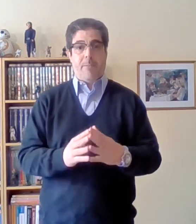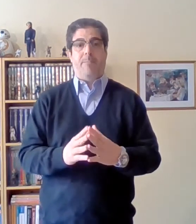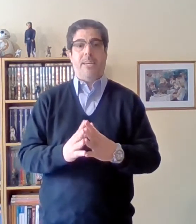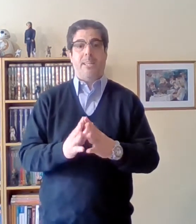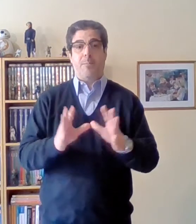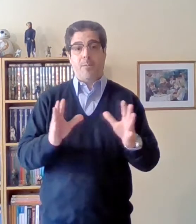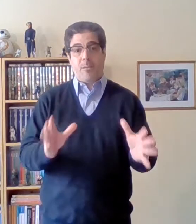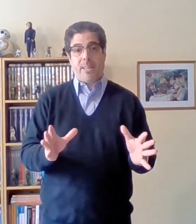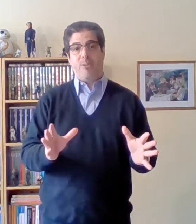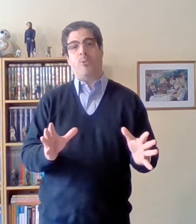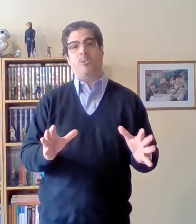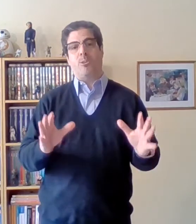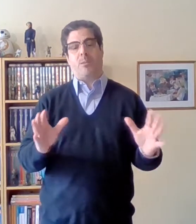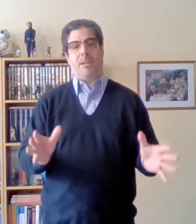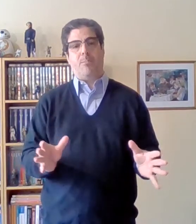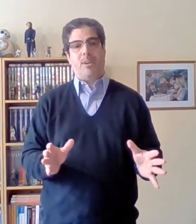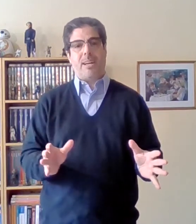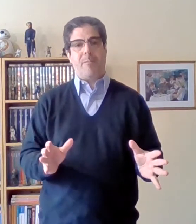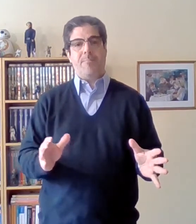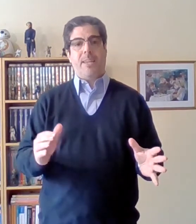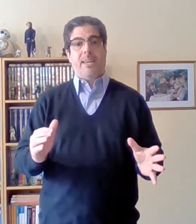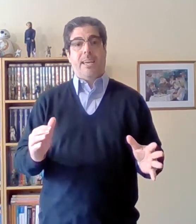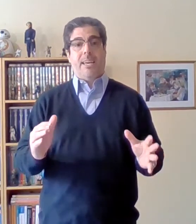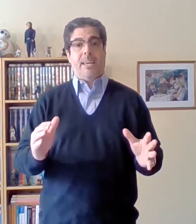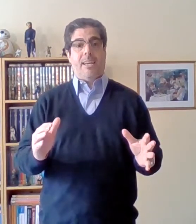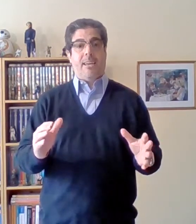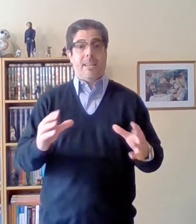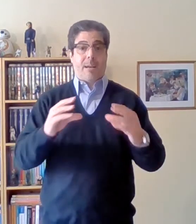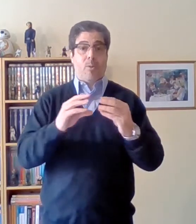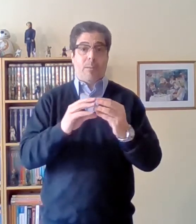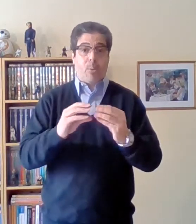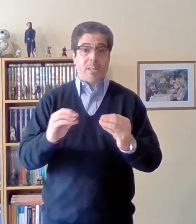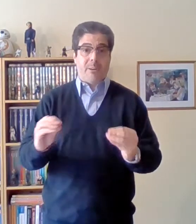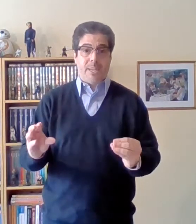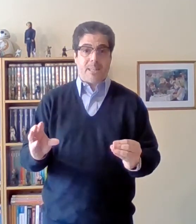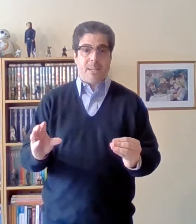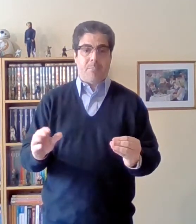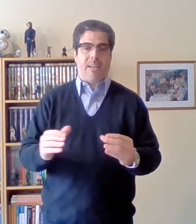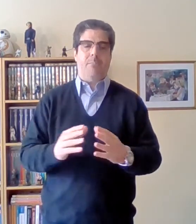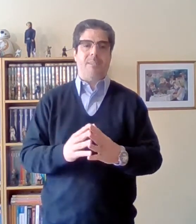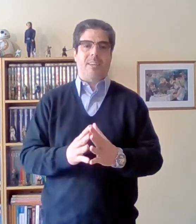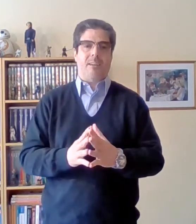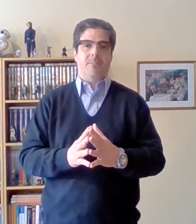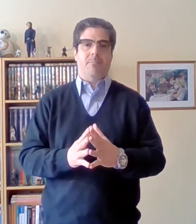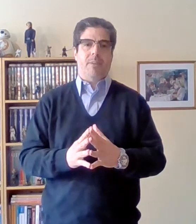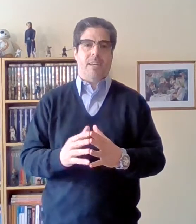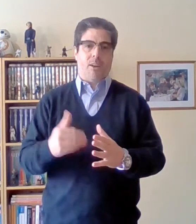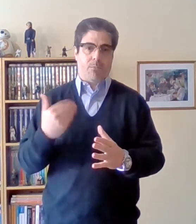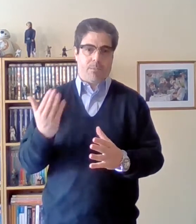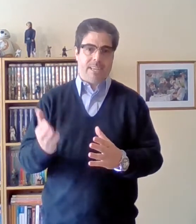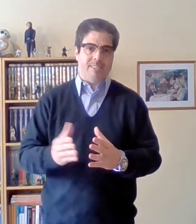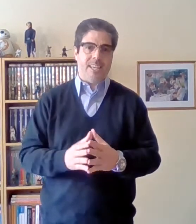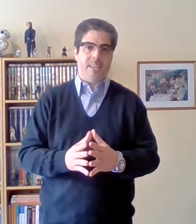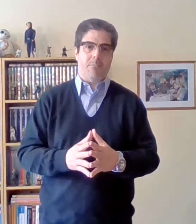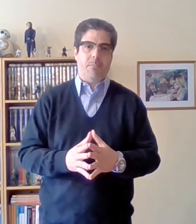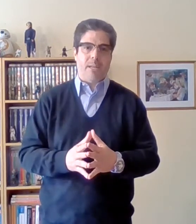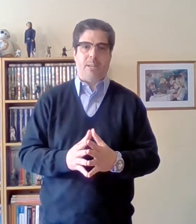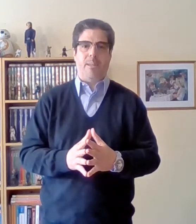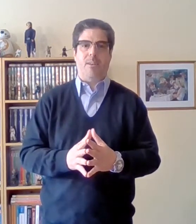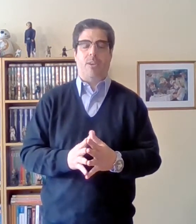este primer video entonces lo terminamos acá dejamos la puerta abierta para empezar en el que sigue a través de lo que